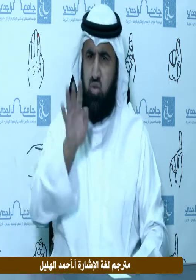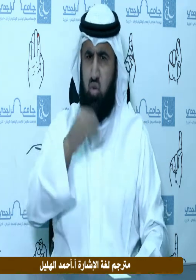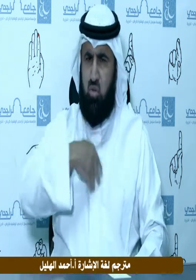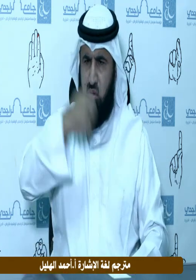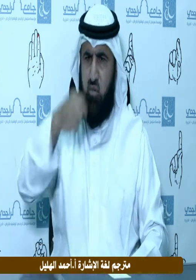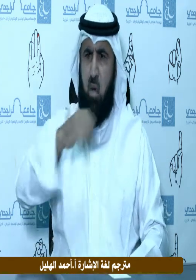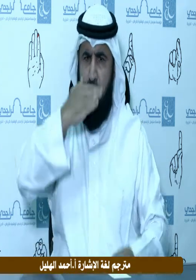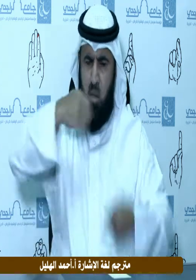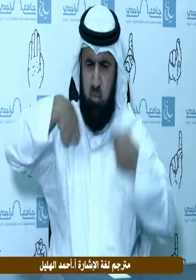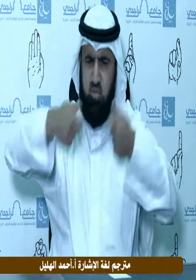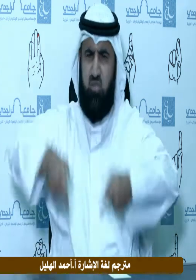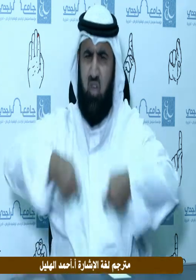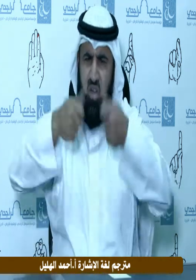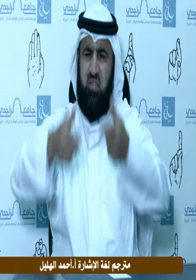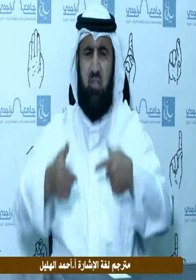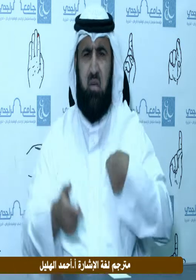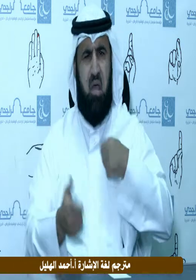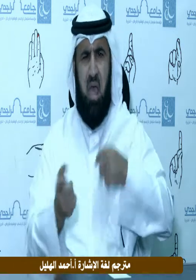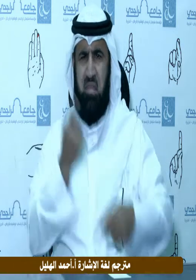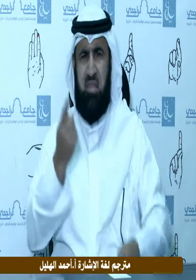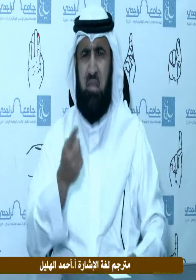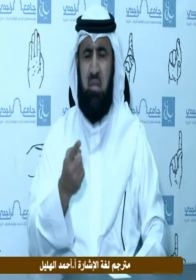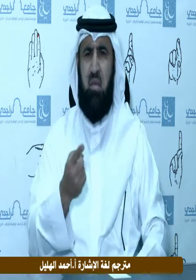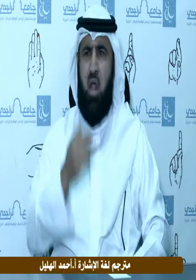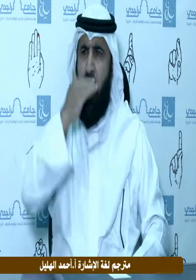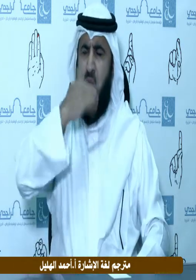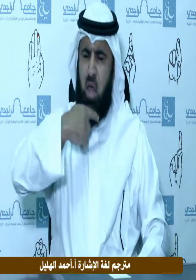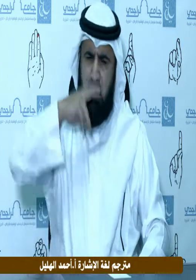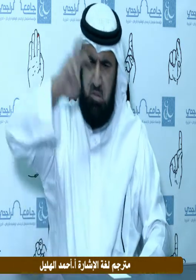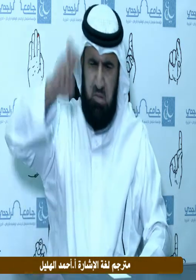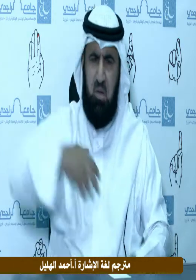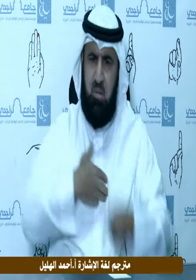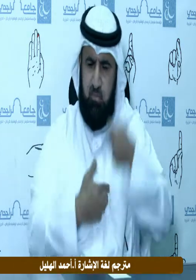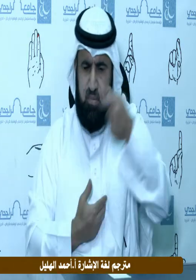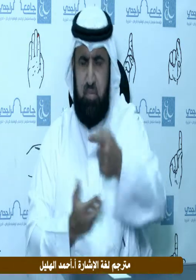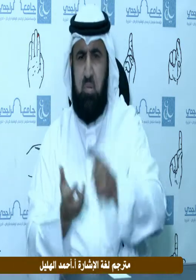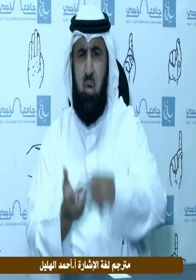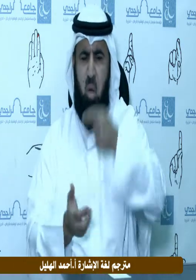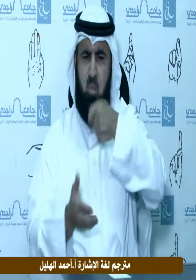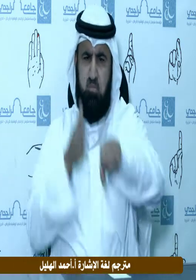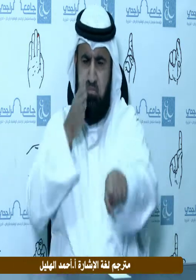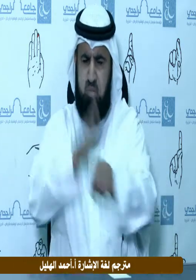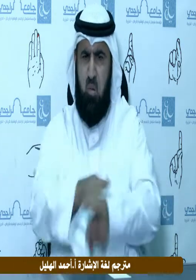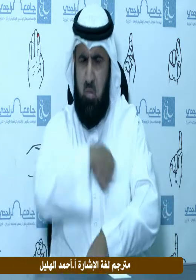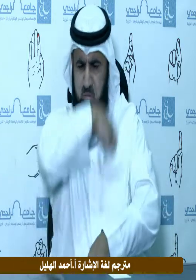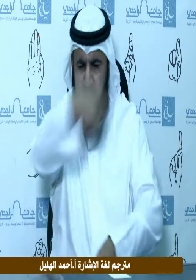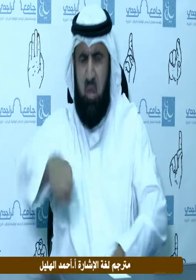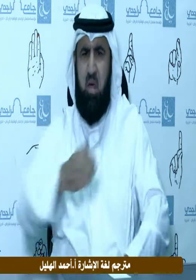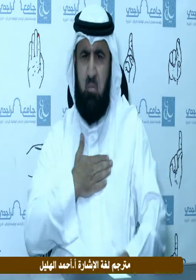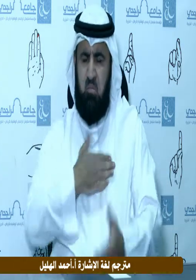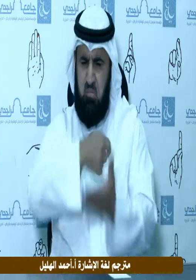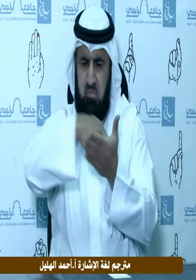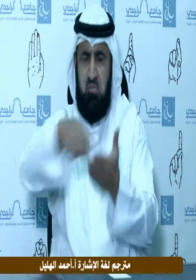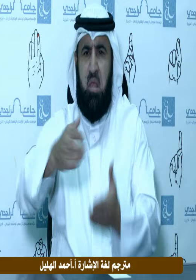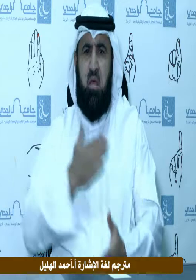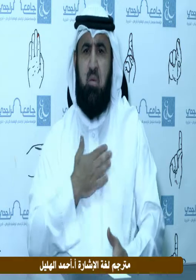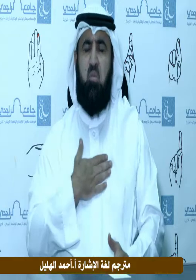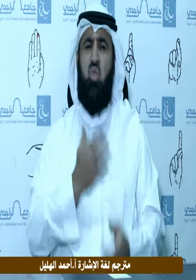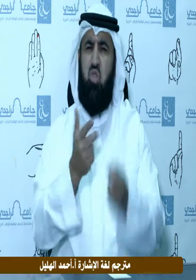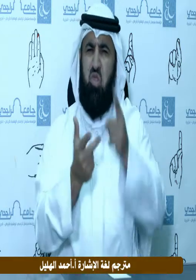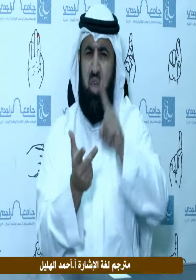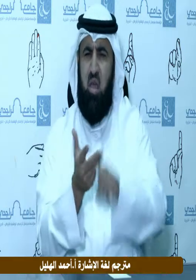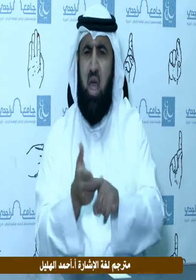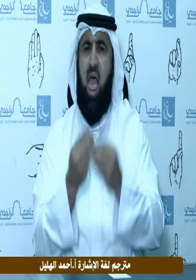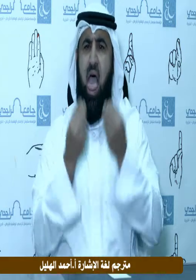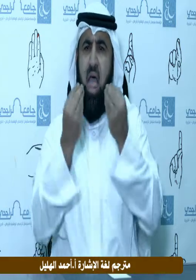وكذا من المال ما بين صالة للعرس وما بين وليمة كبيرة سيقيمها وما بين